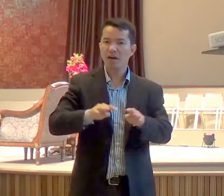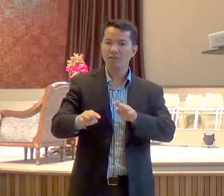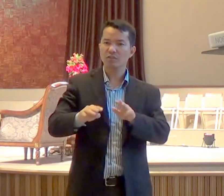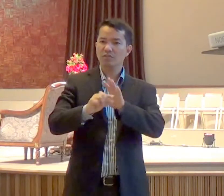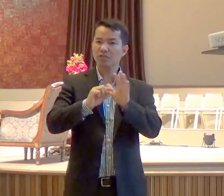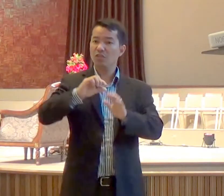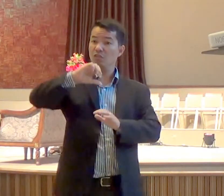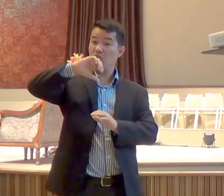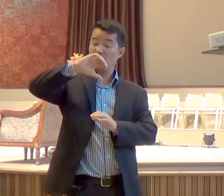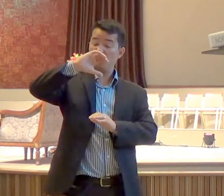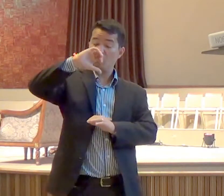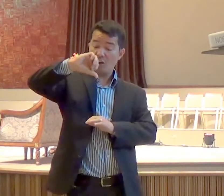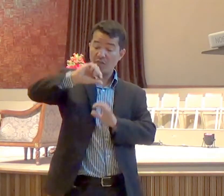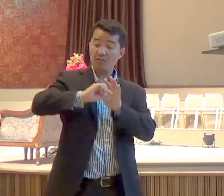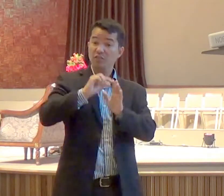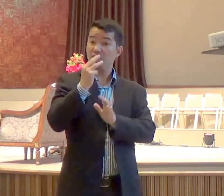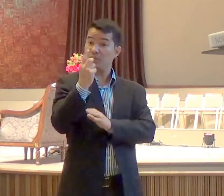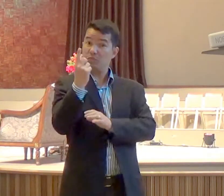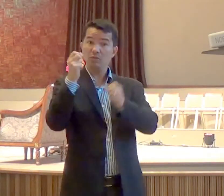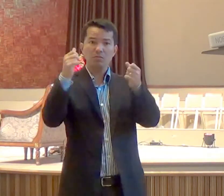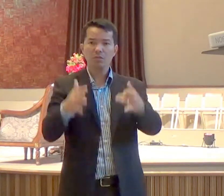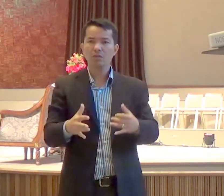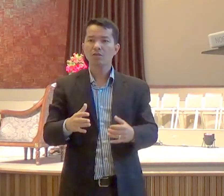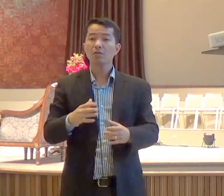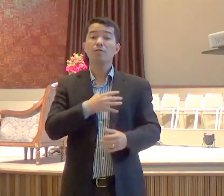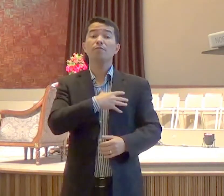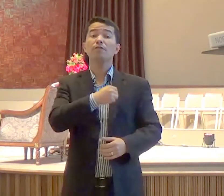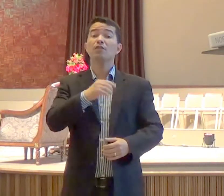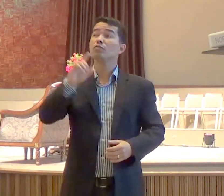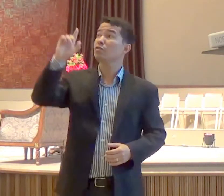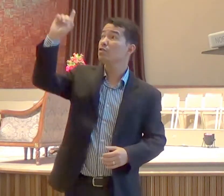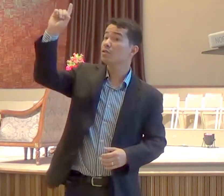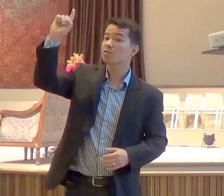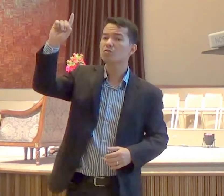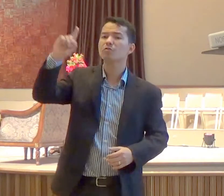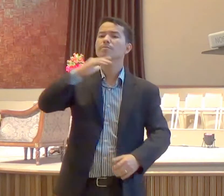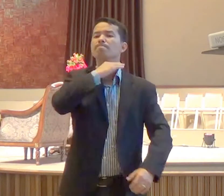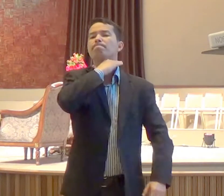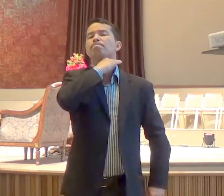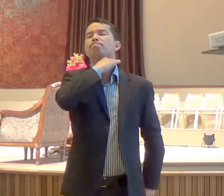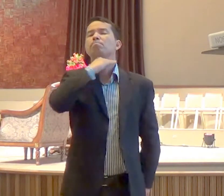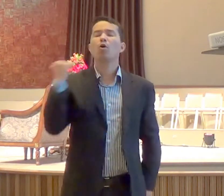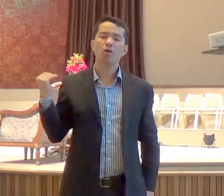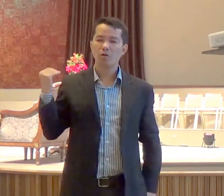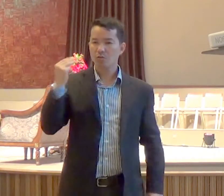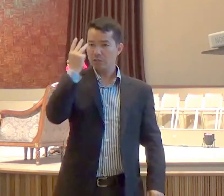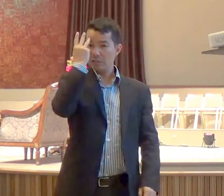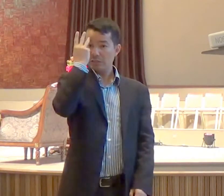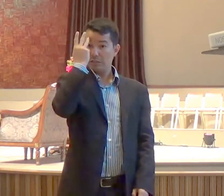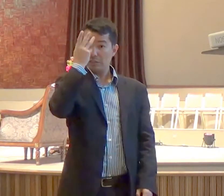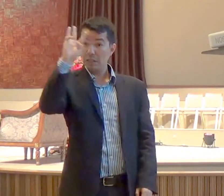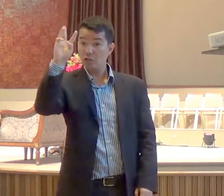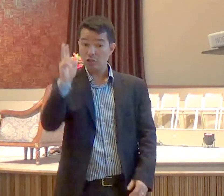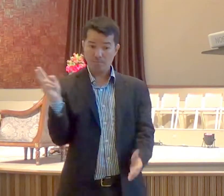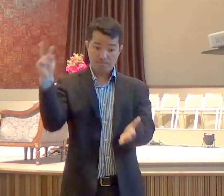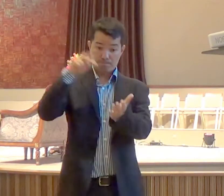nas mãos dos homens e o matarão, mas três dias depois da sua morte ressuscitará, eles contudo não